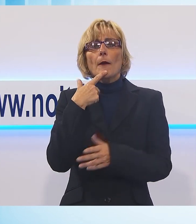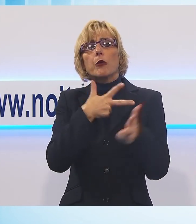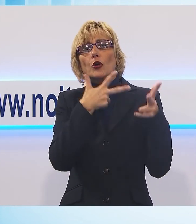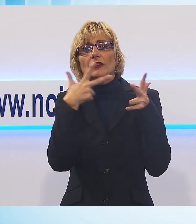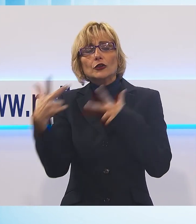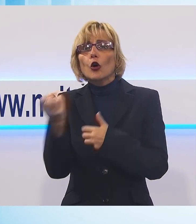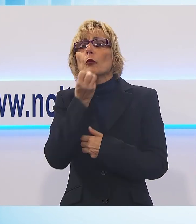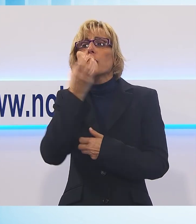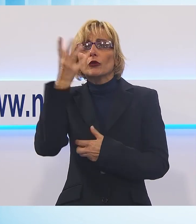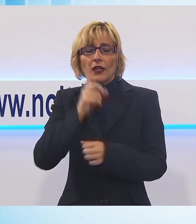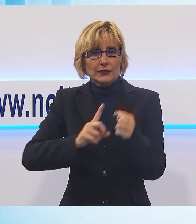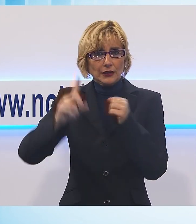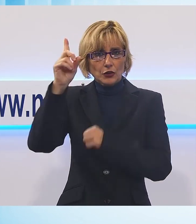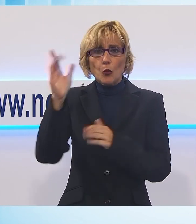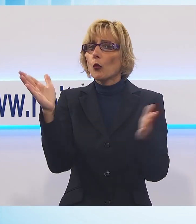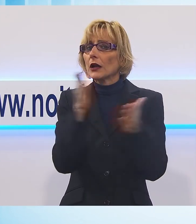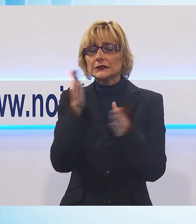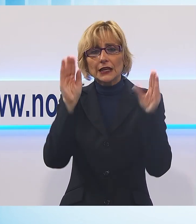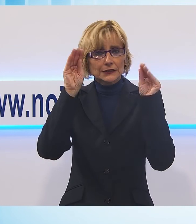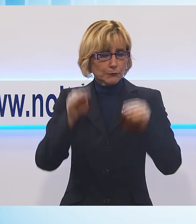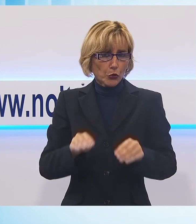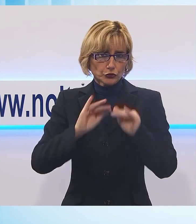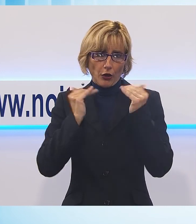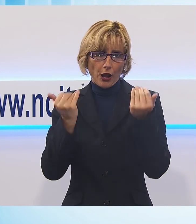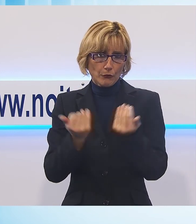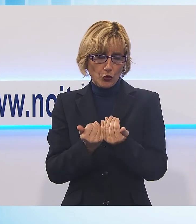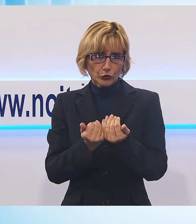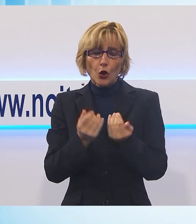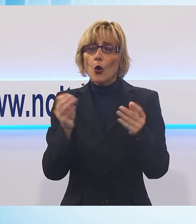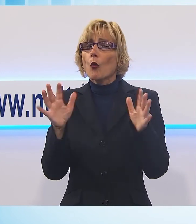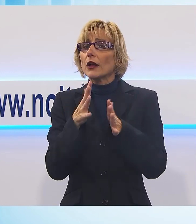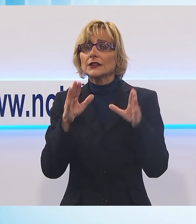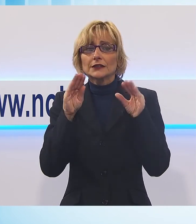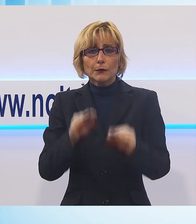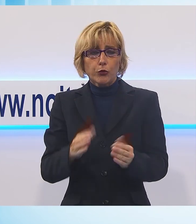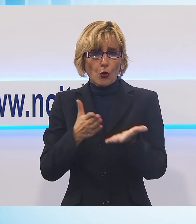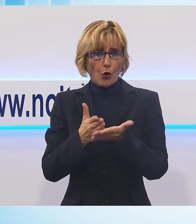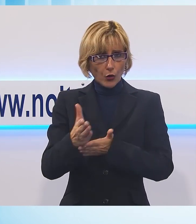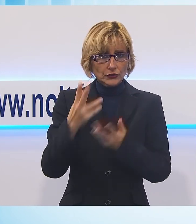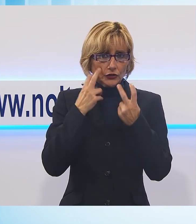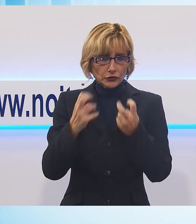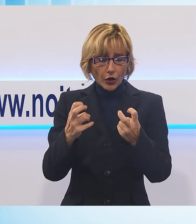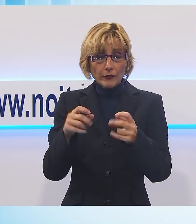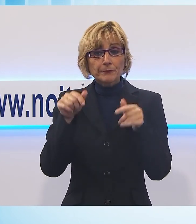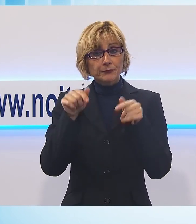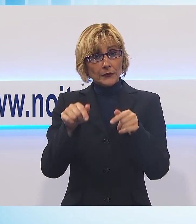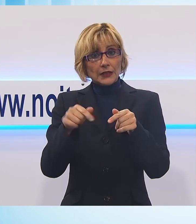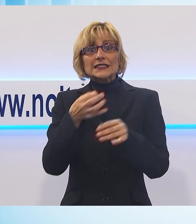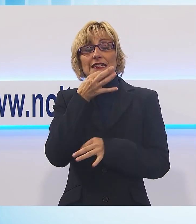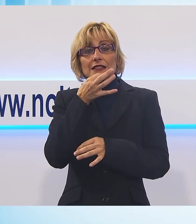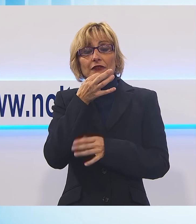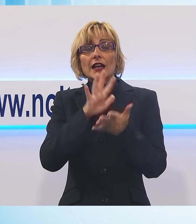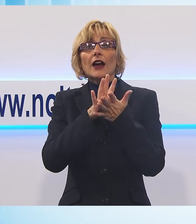bontà ovunque si passi, ovunque ci si trovi questo è essere una benedizione per gli altri